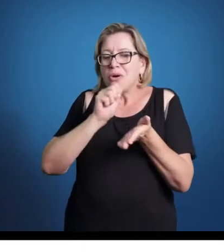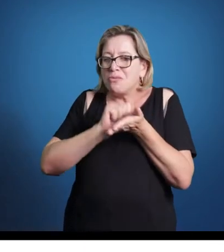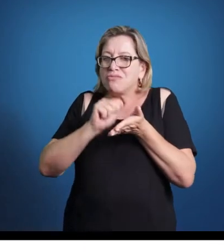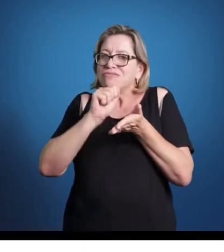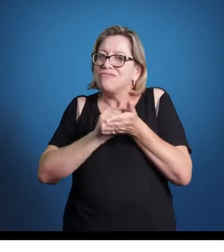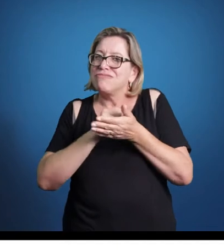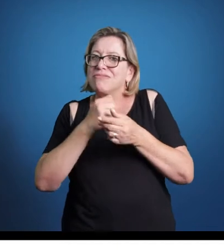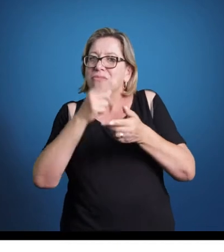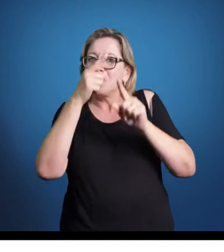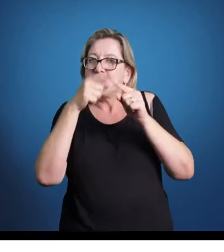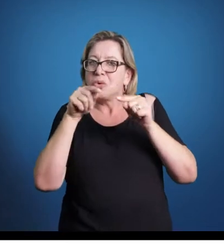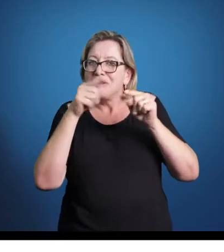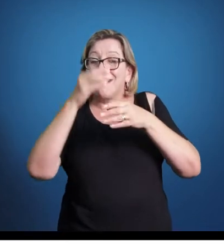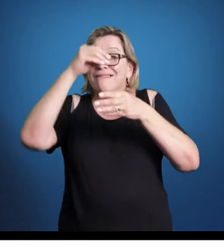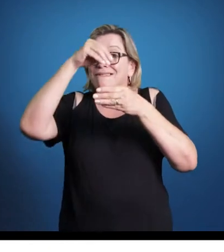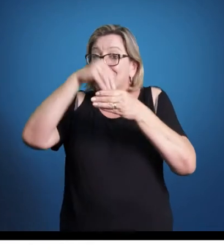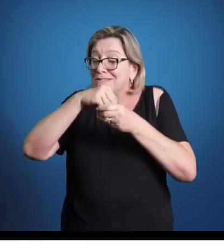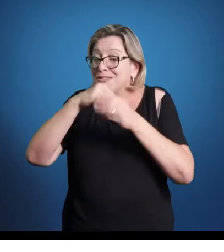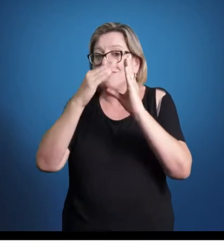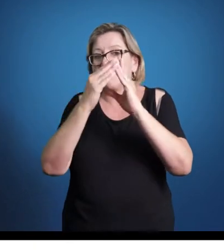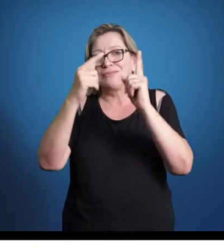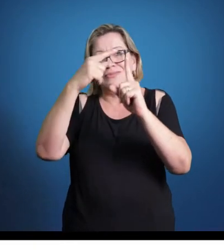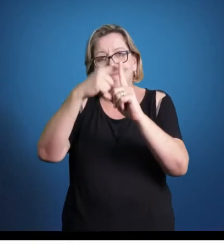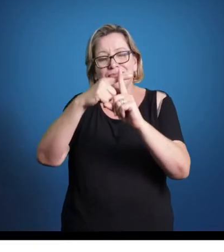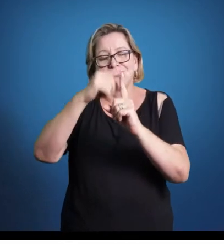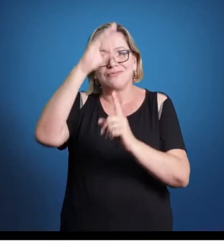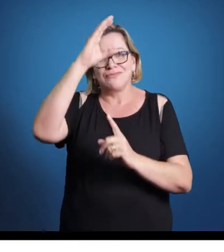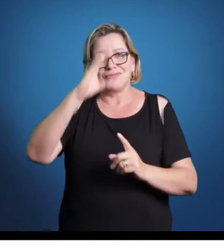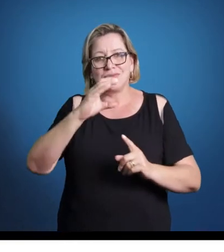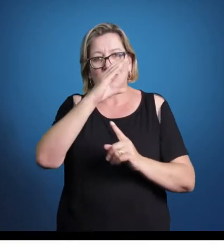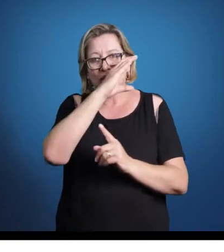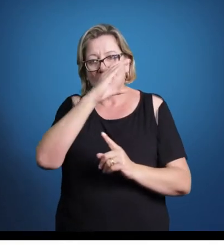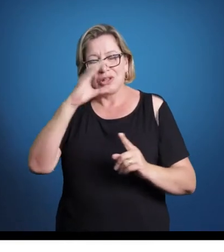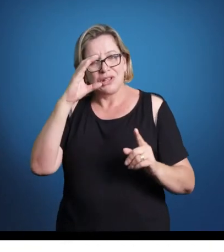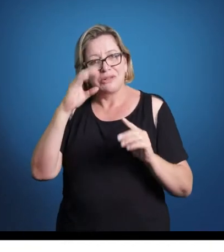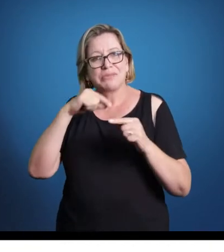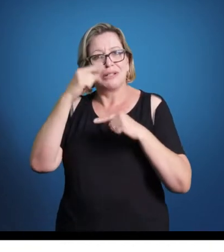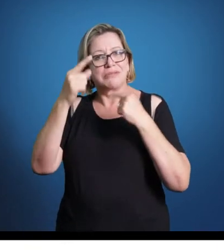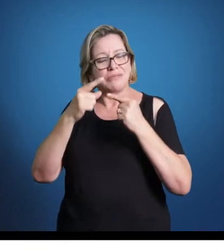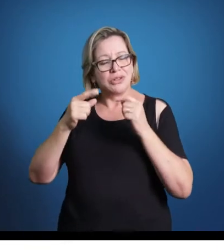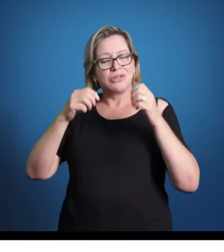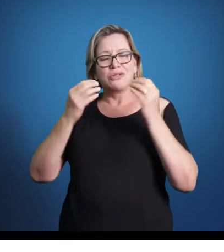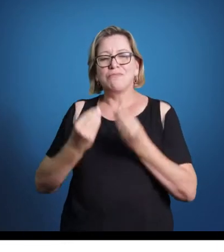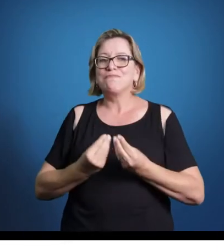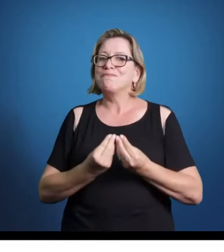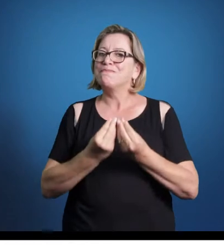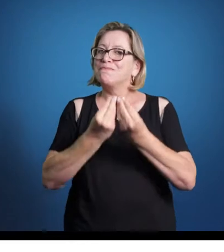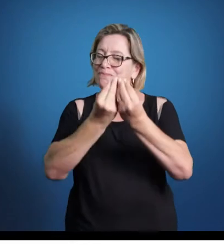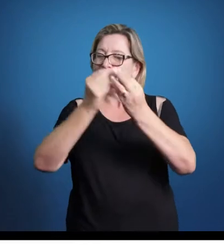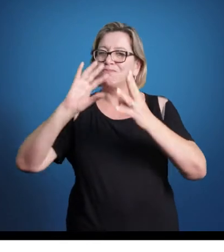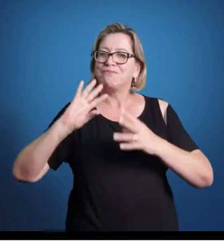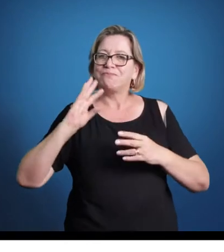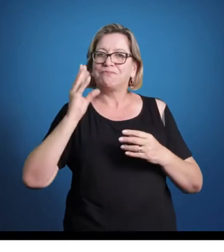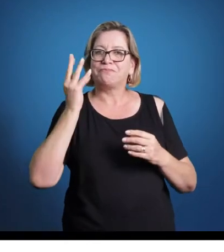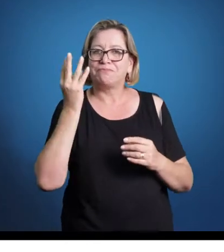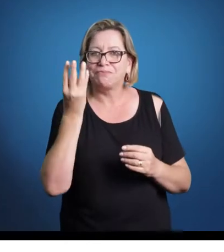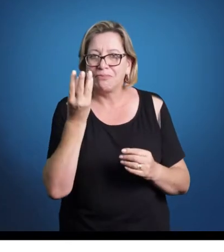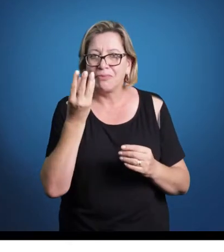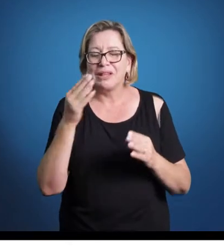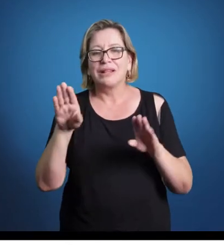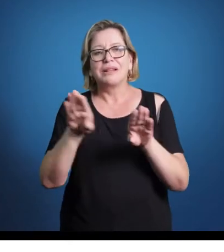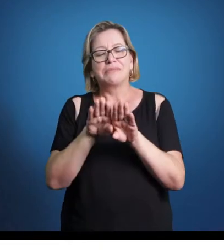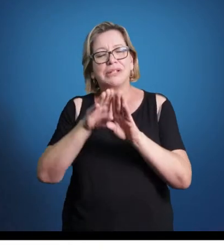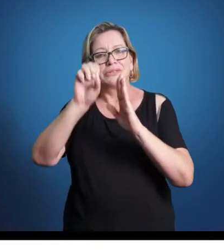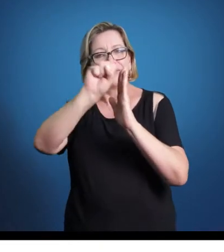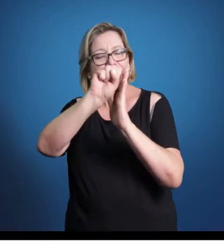da Igreja Católica, com um processo fundamental para a propagação da sua liturgia. e ainda no século